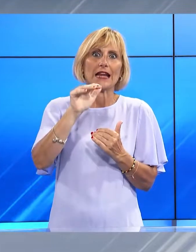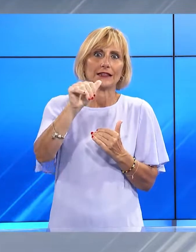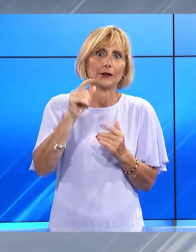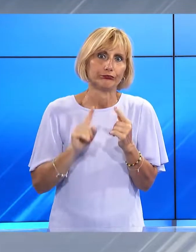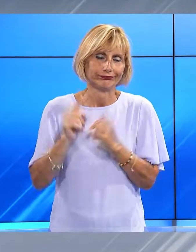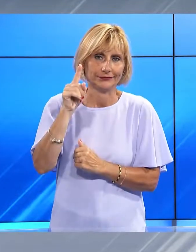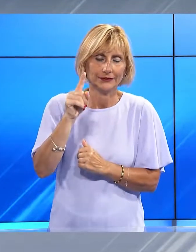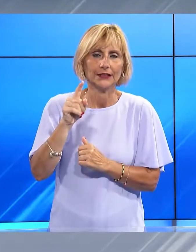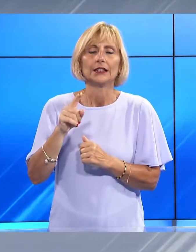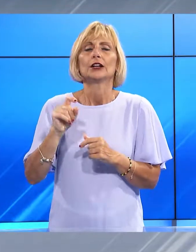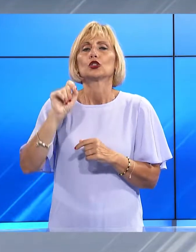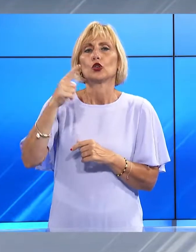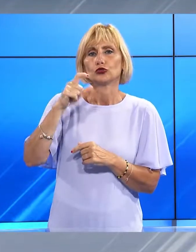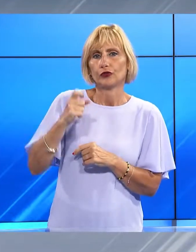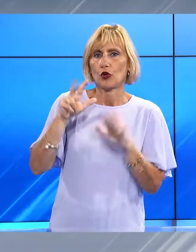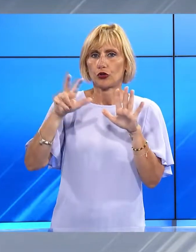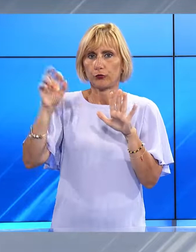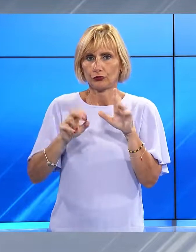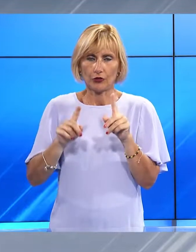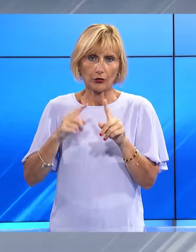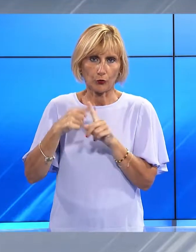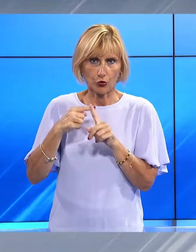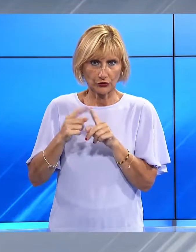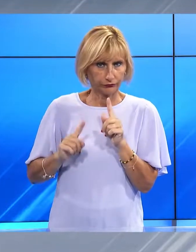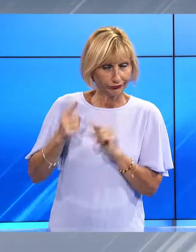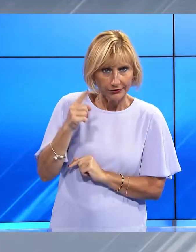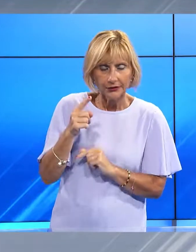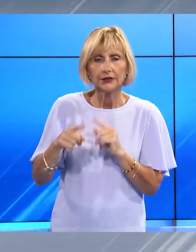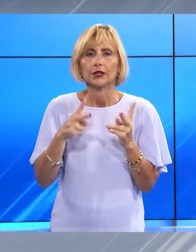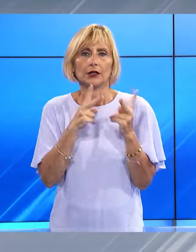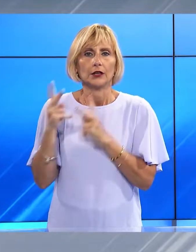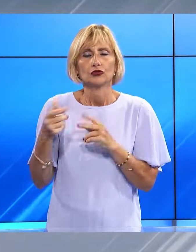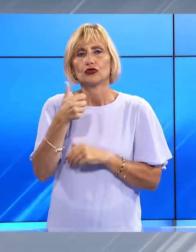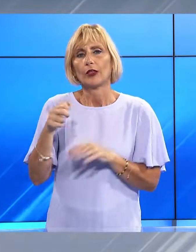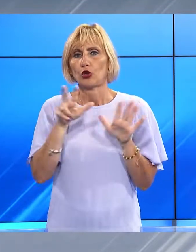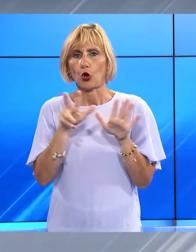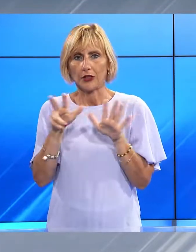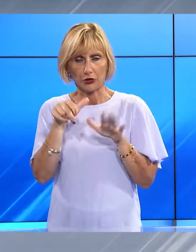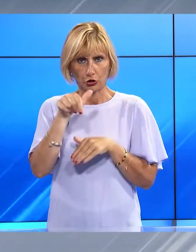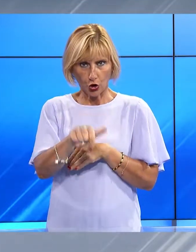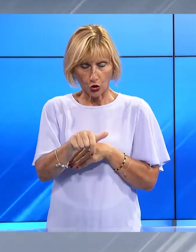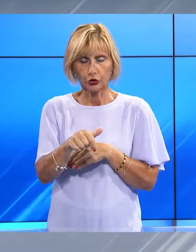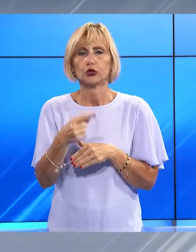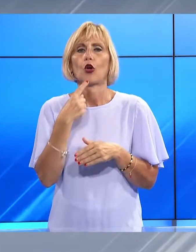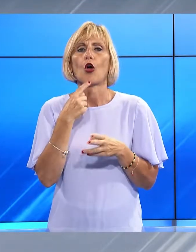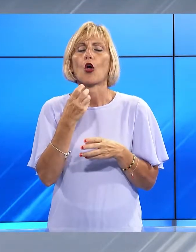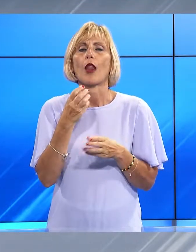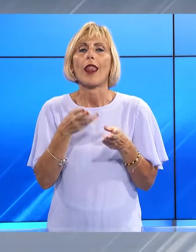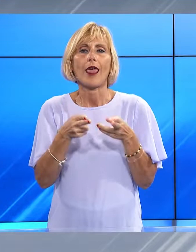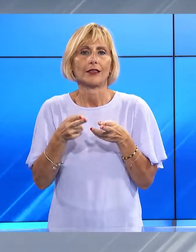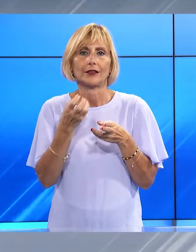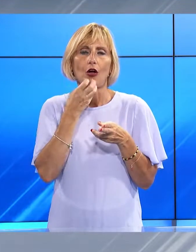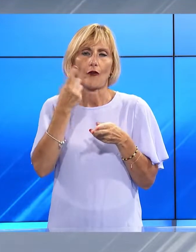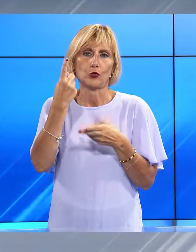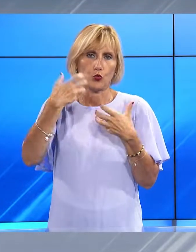,8%, ricoverati in leggera risalita a 188, uno in meno invece i letti Covid occupati in